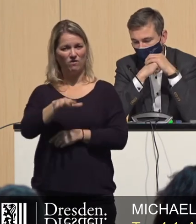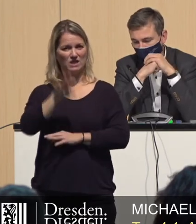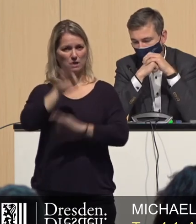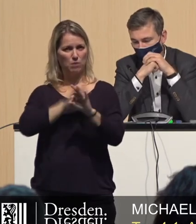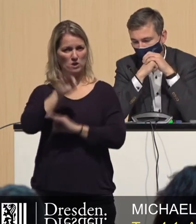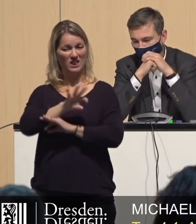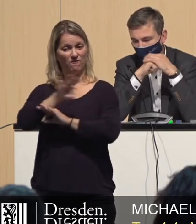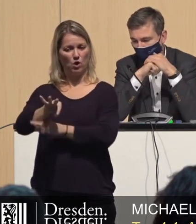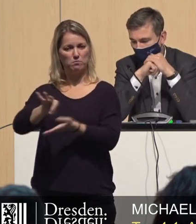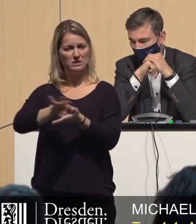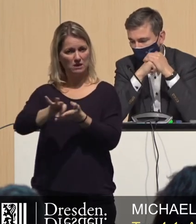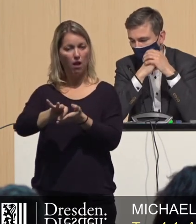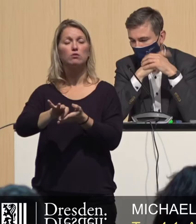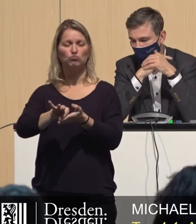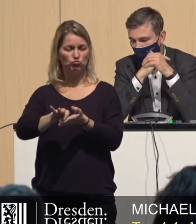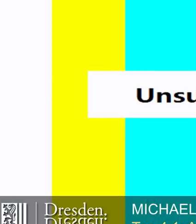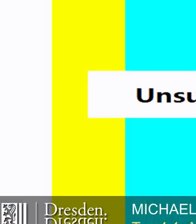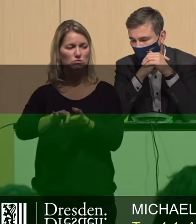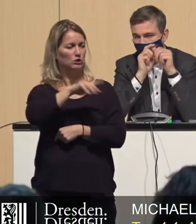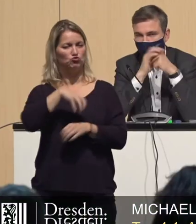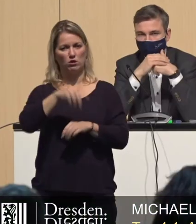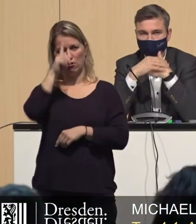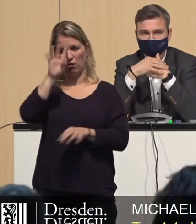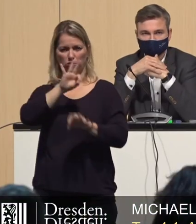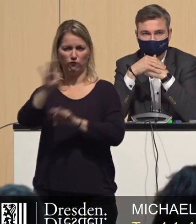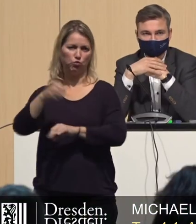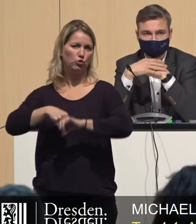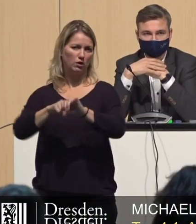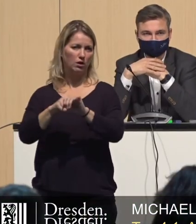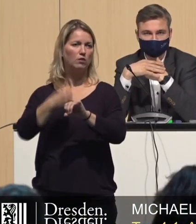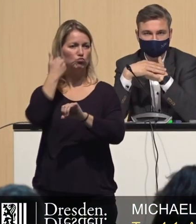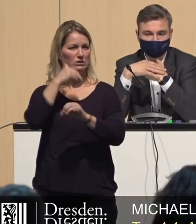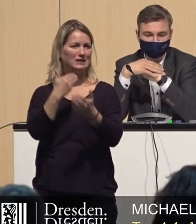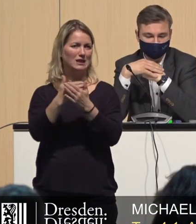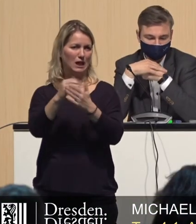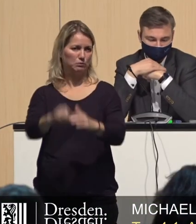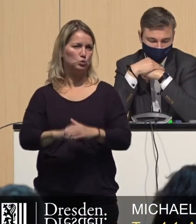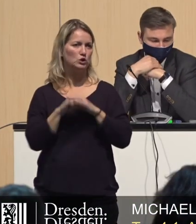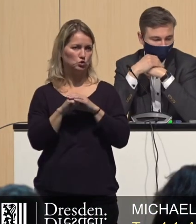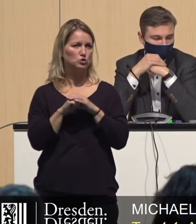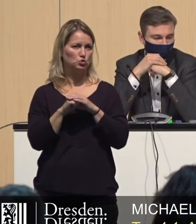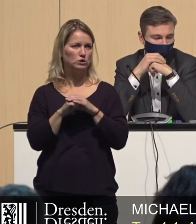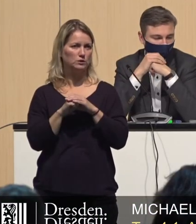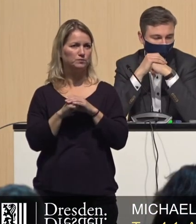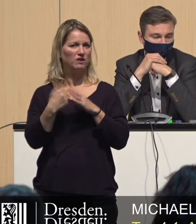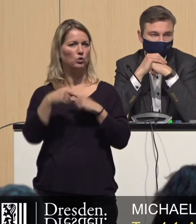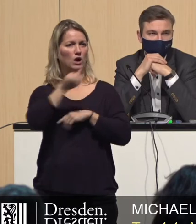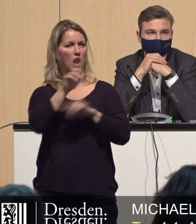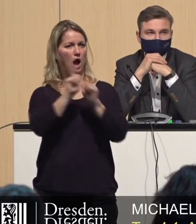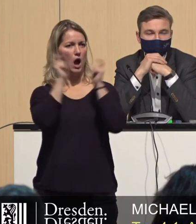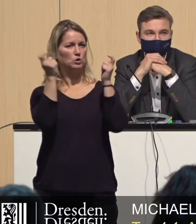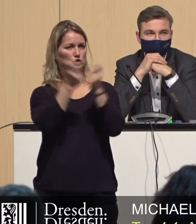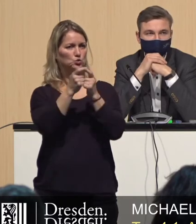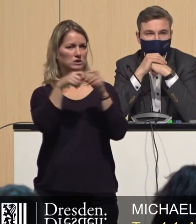ihnen dies auch hier mit dem Beschluss des Stadtrates auf den Weg geben. Ich bitte deshalb um Unterstützung des Ausschussvotums